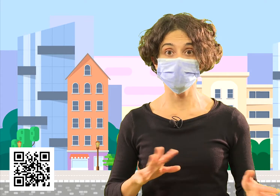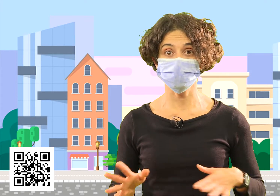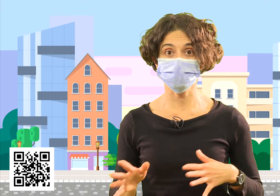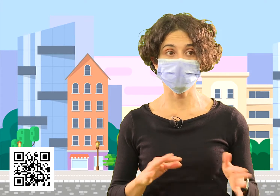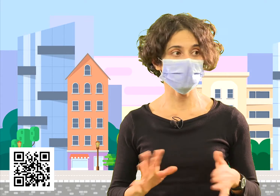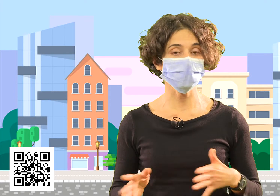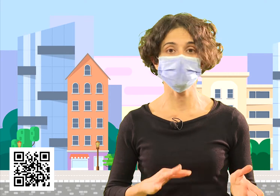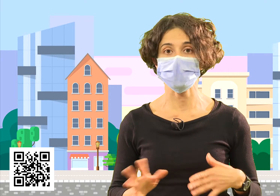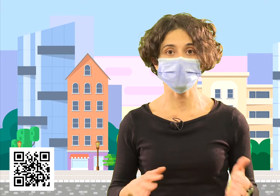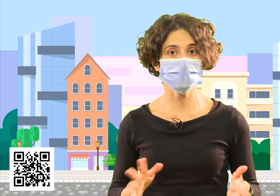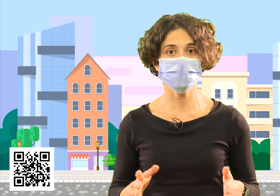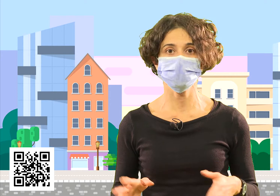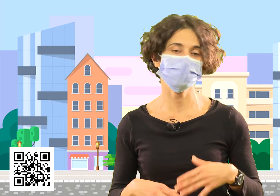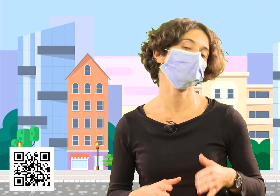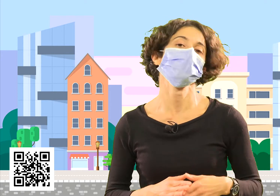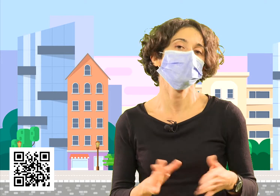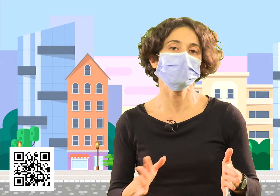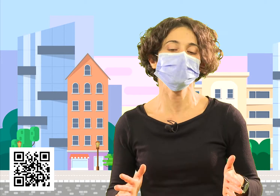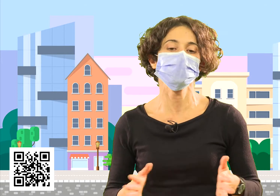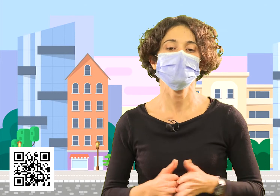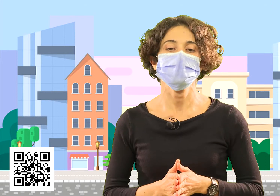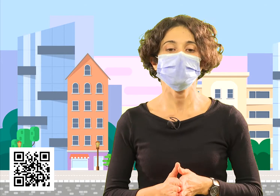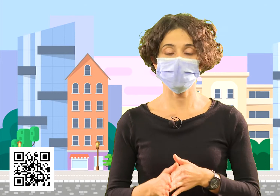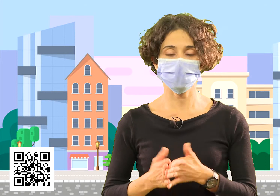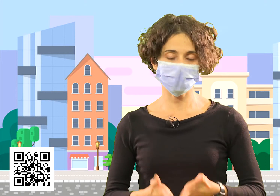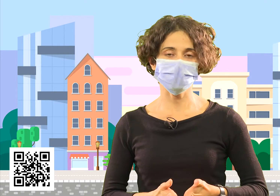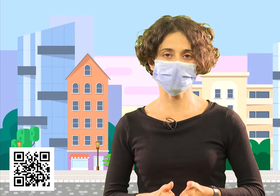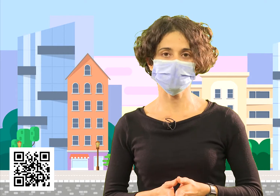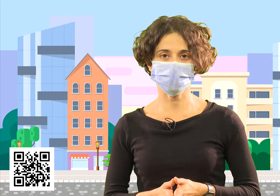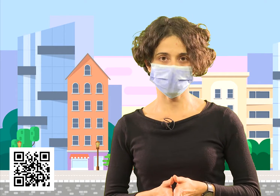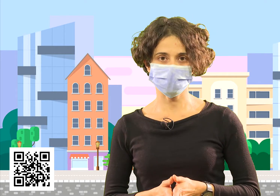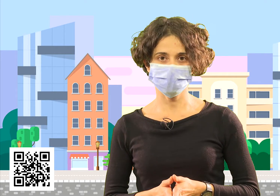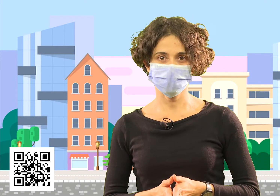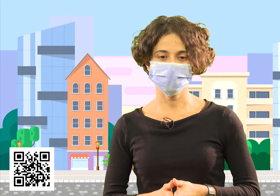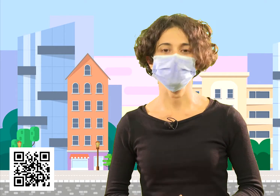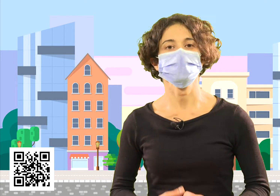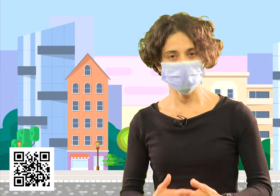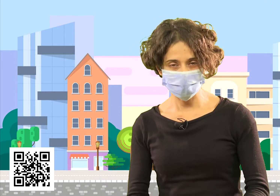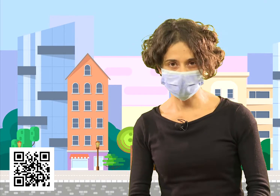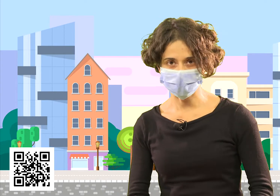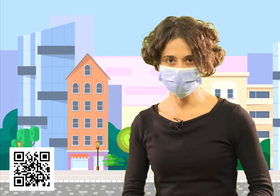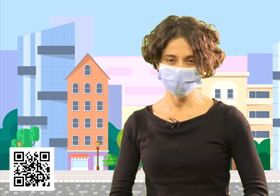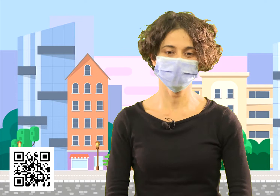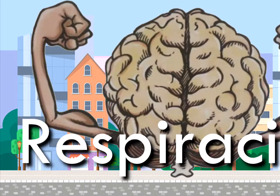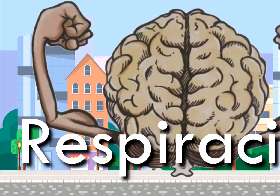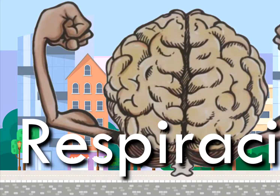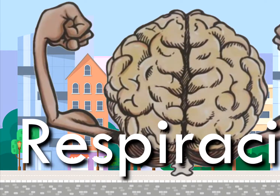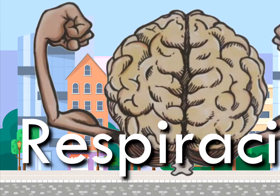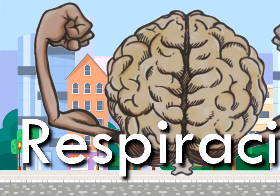mano un lápiz, papel o bolígrafo para poder realizar las actividades. Vamos allá.